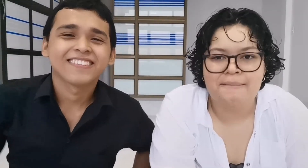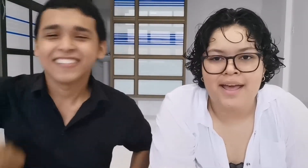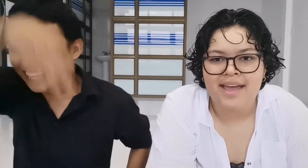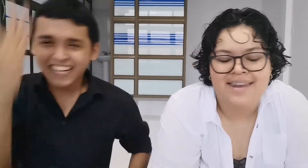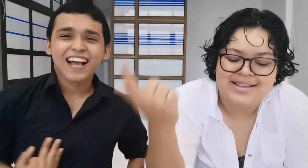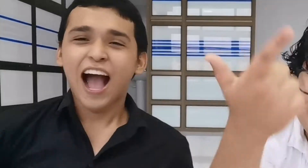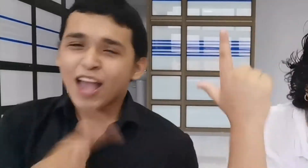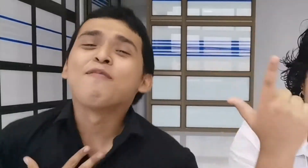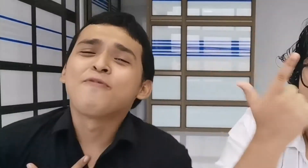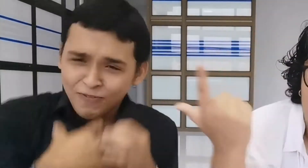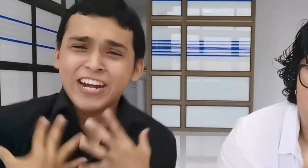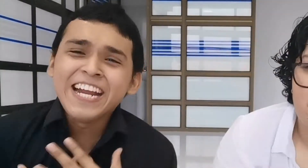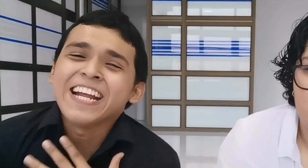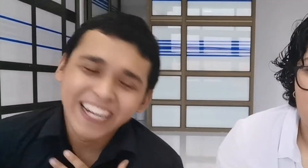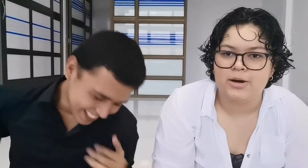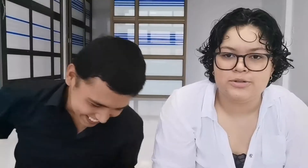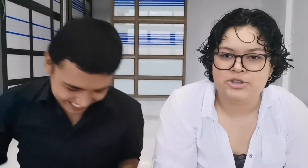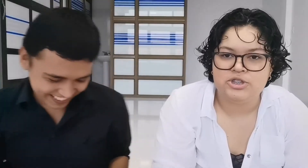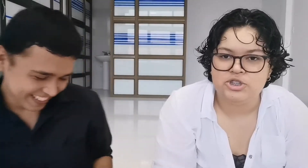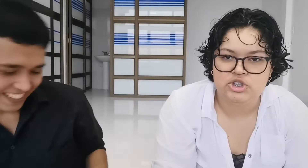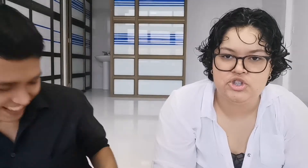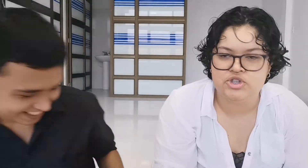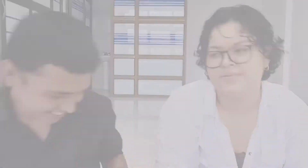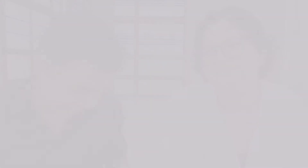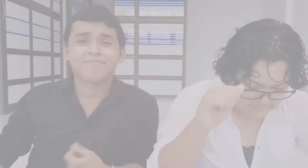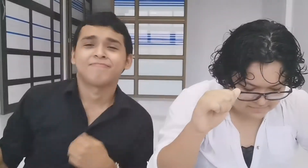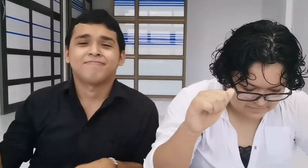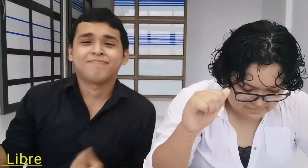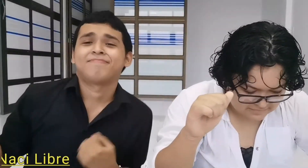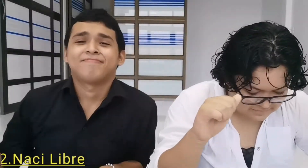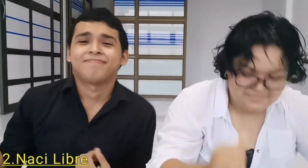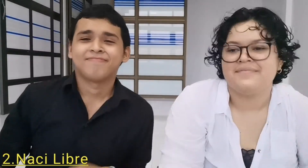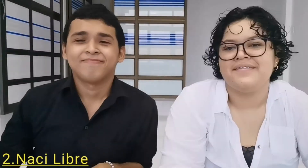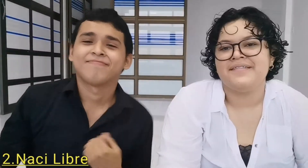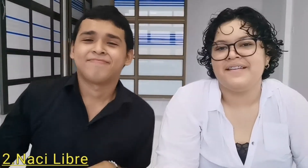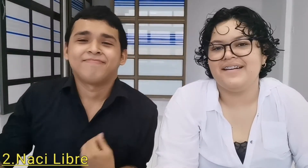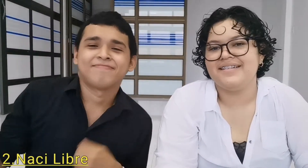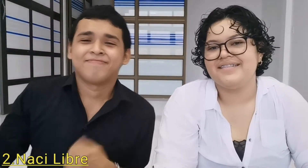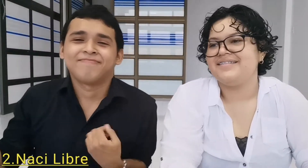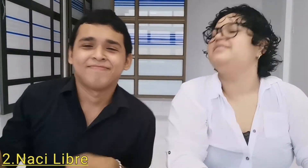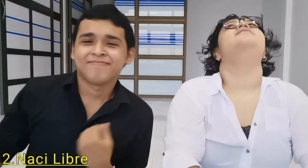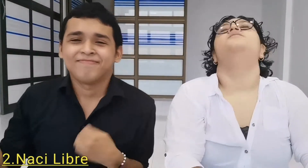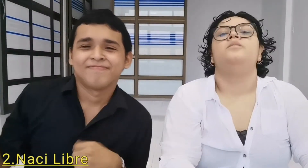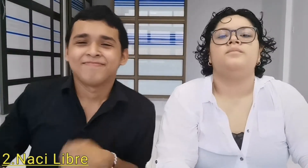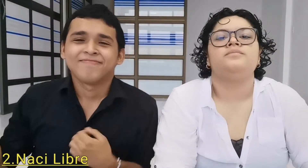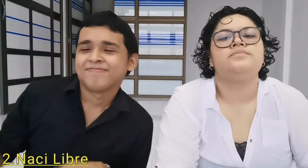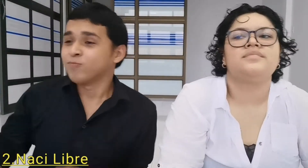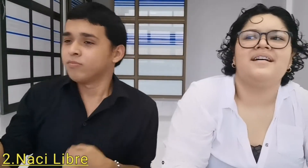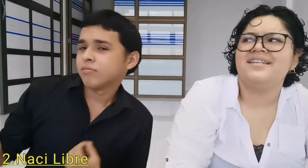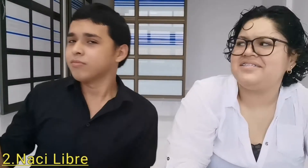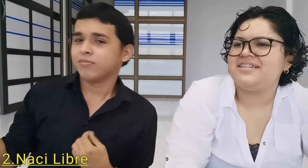lembre, nací con su discurso Como el viento que borra mis huellas